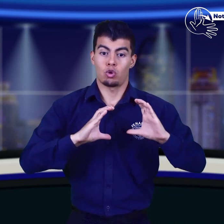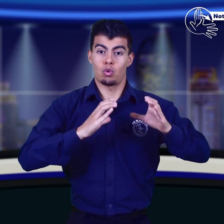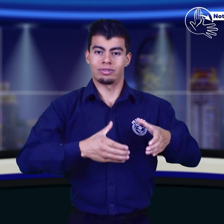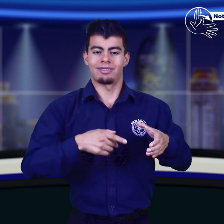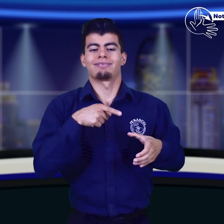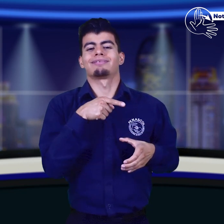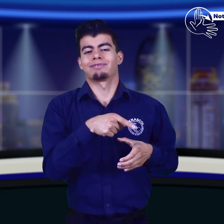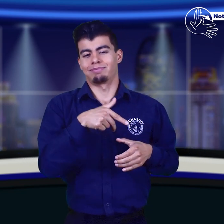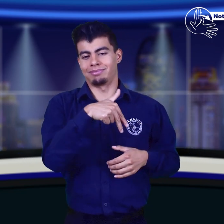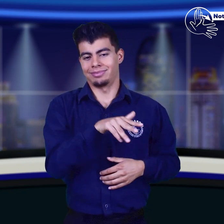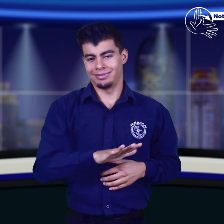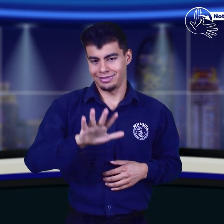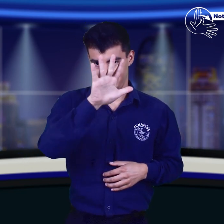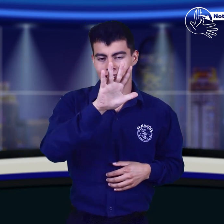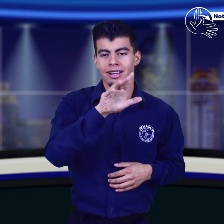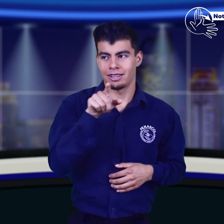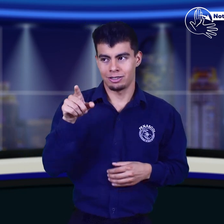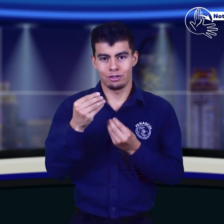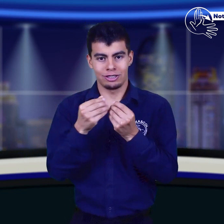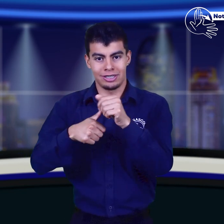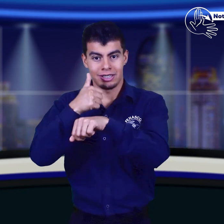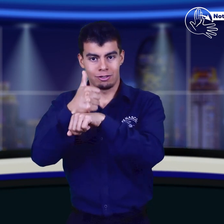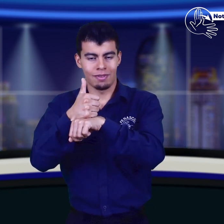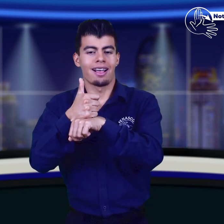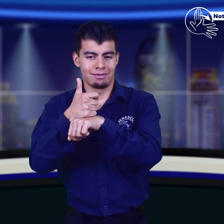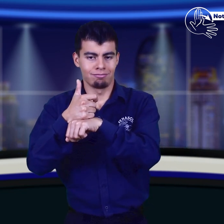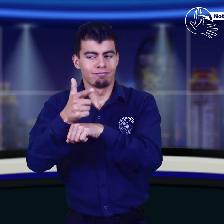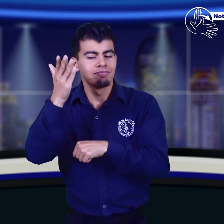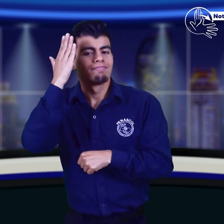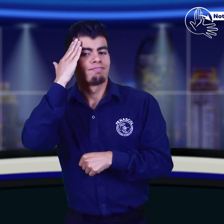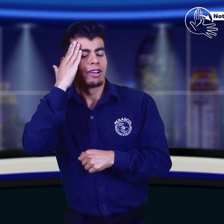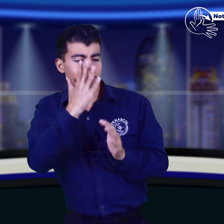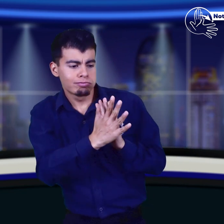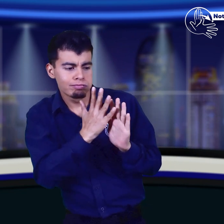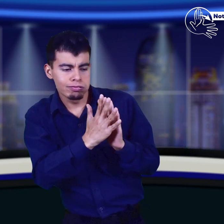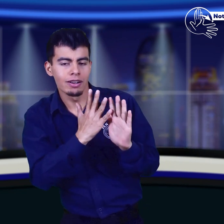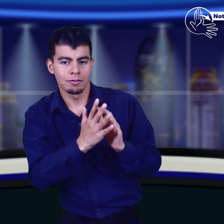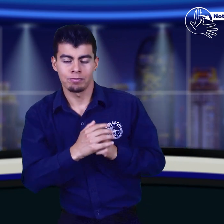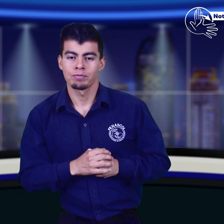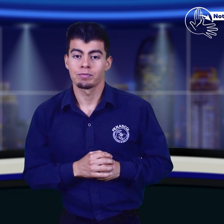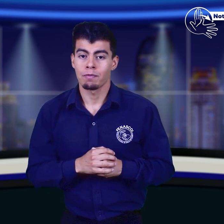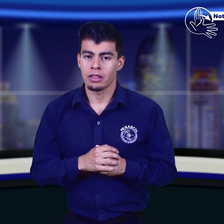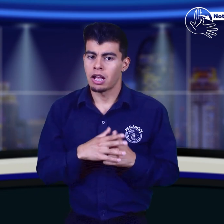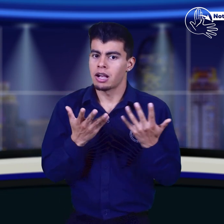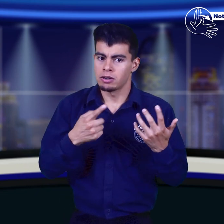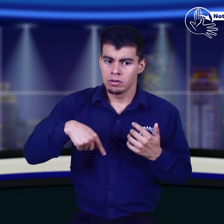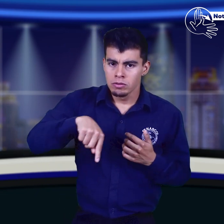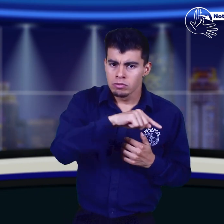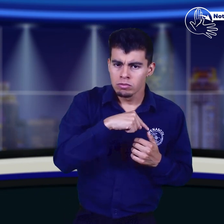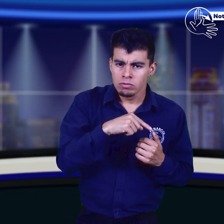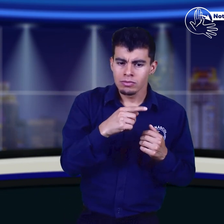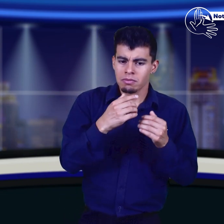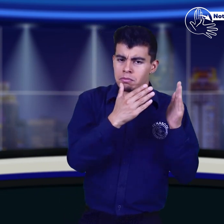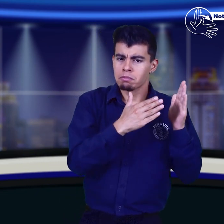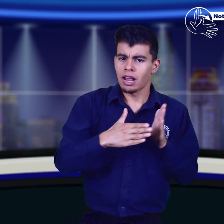relacionados como el plan de gestión y proyecciones de Fenascol.